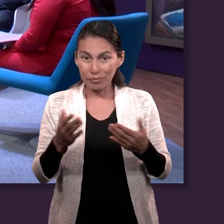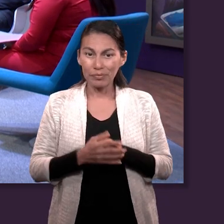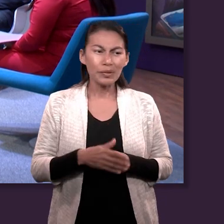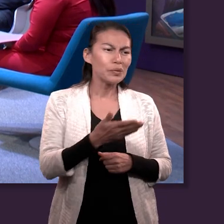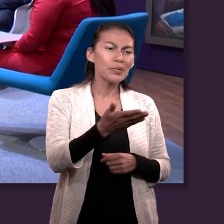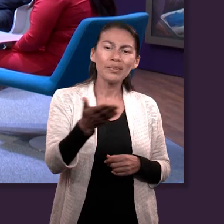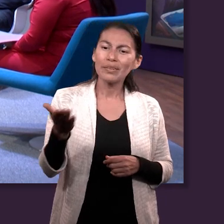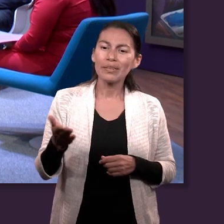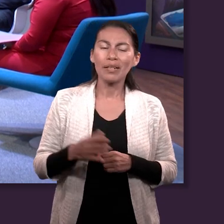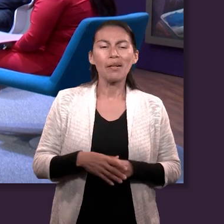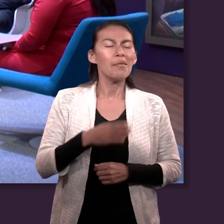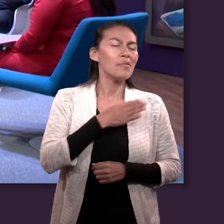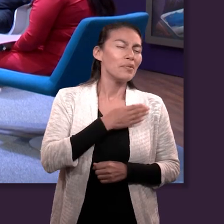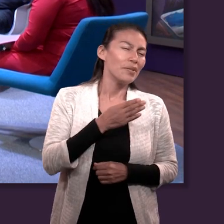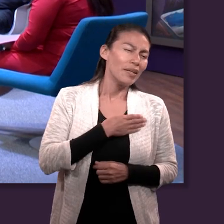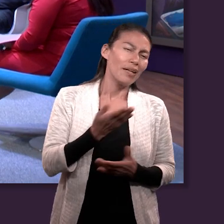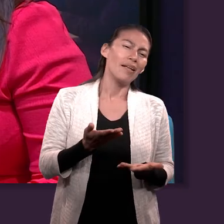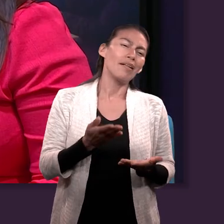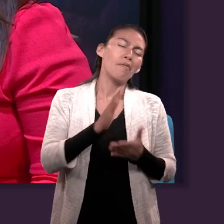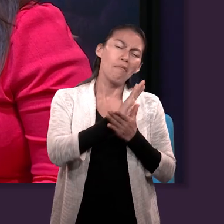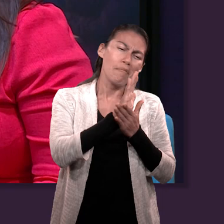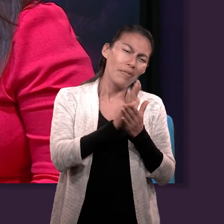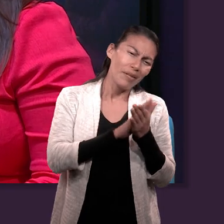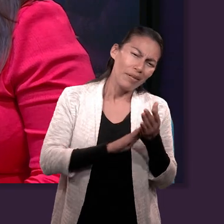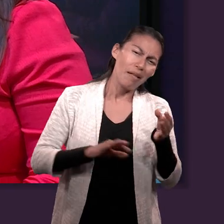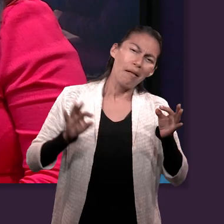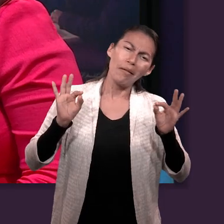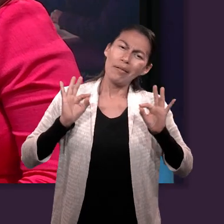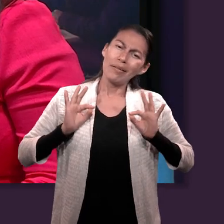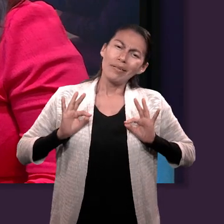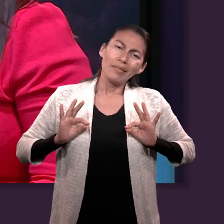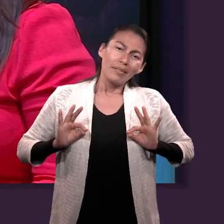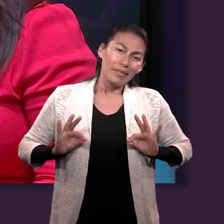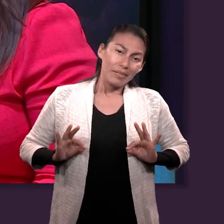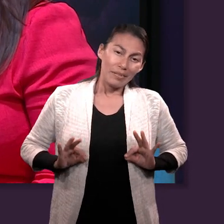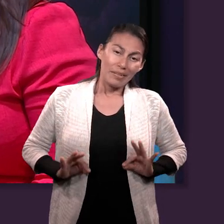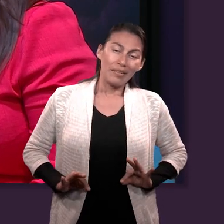Bueno, sin duda la bondad, la mansedumbre, el